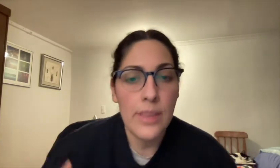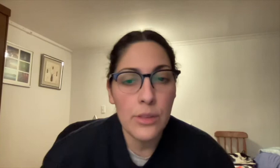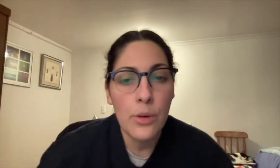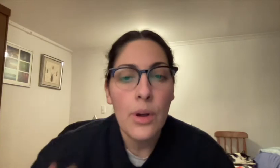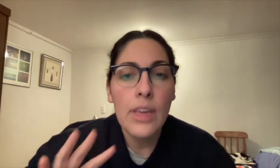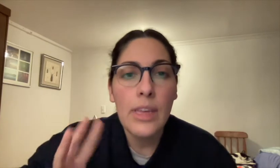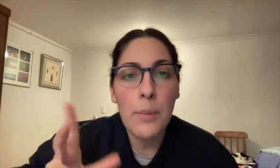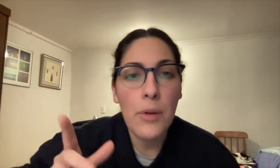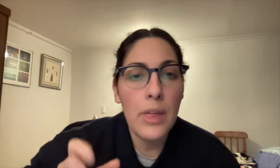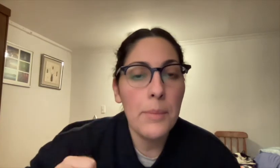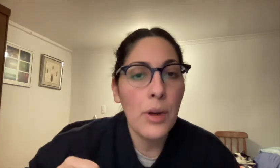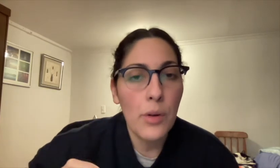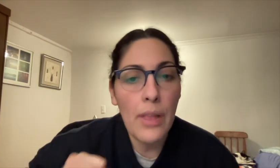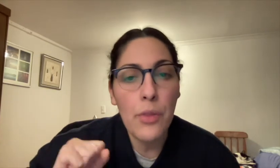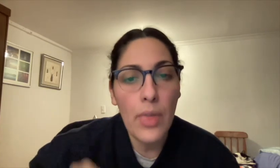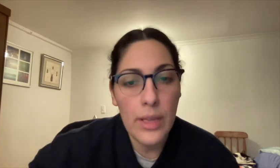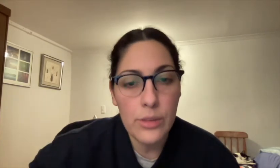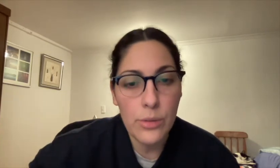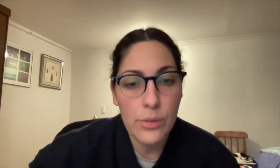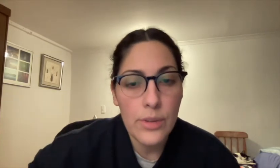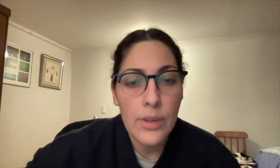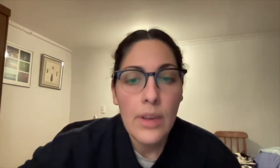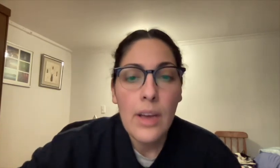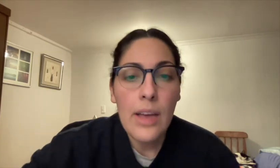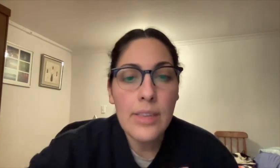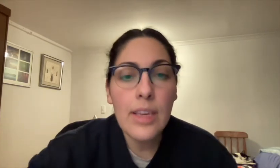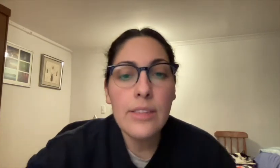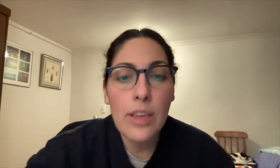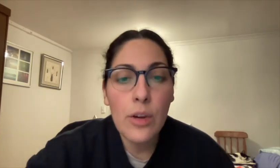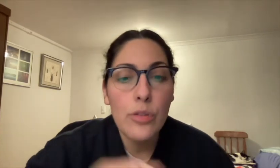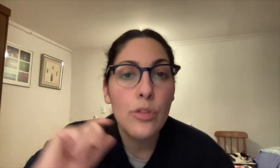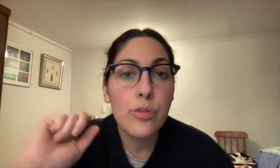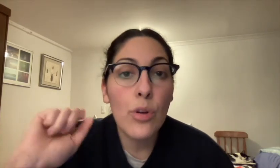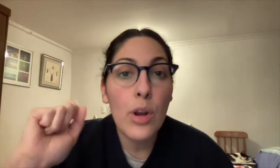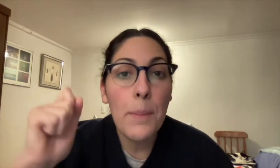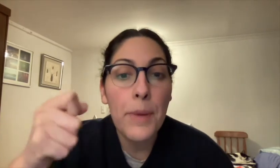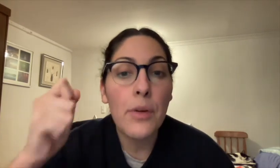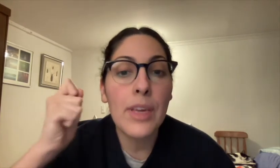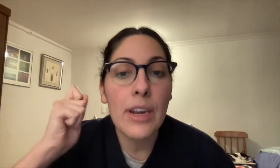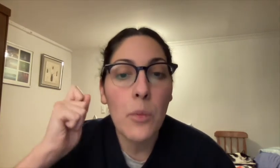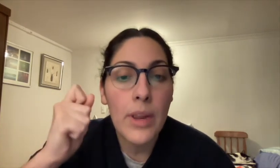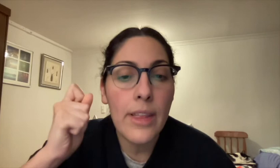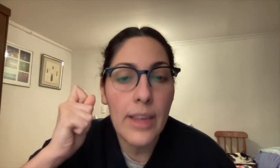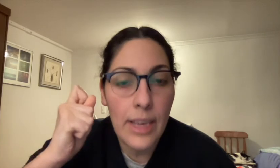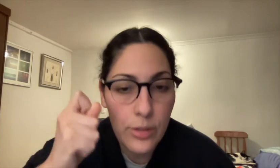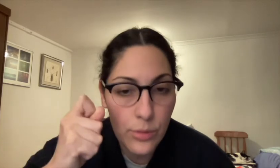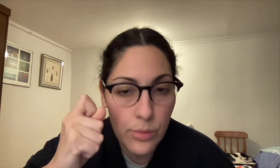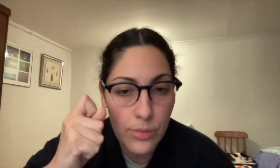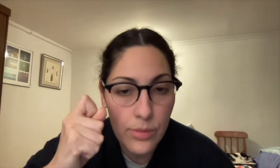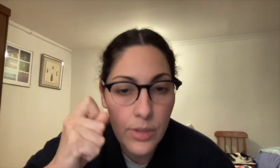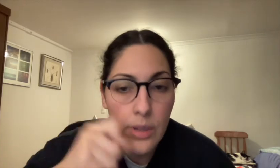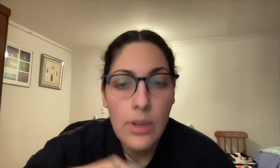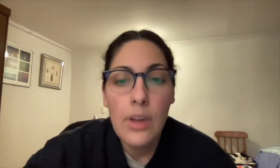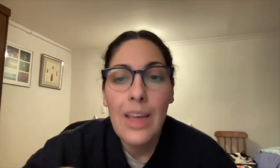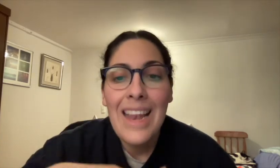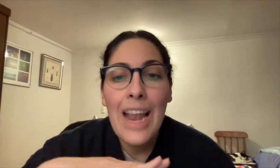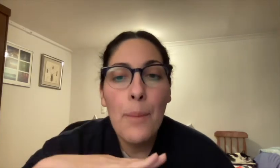recomendando qué puede ir mejorando de esto. Así que, chicos, solo les pido que recuerden esto.